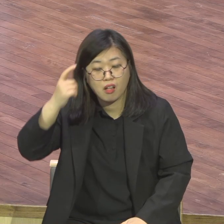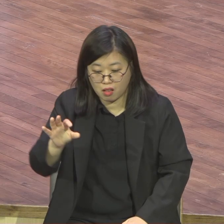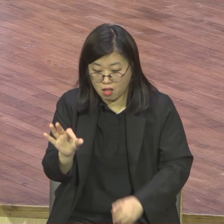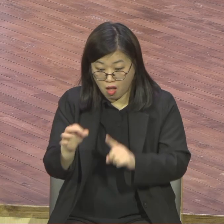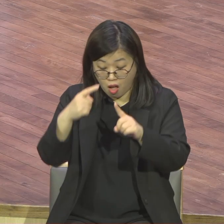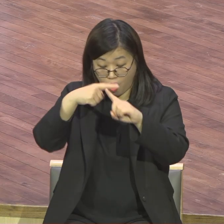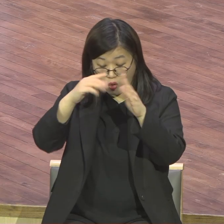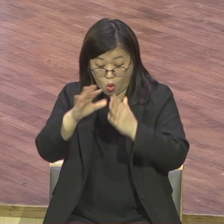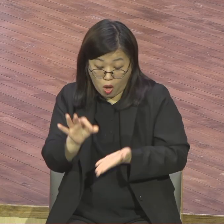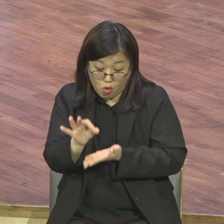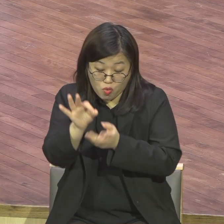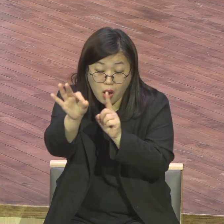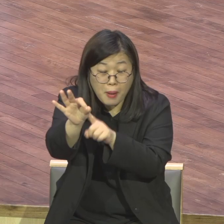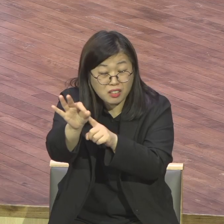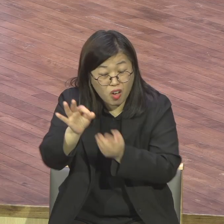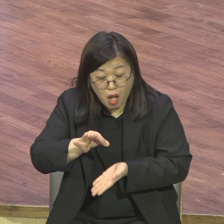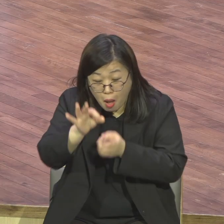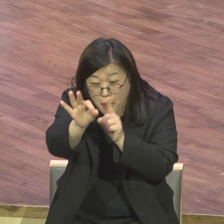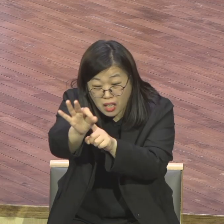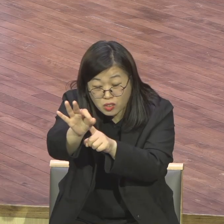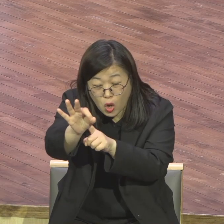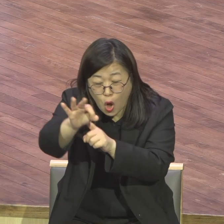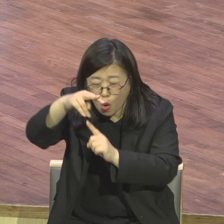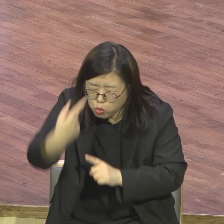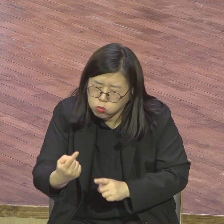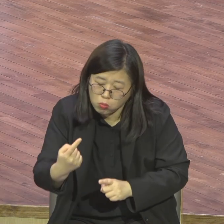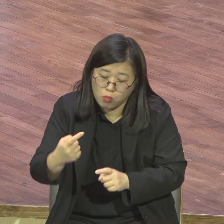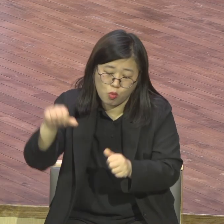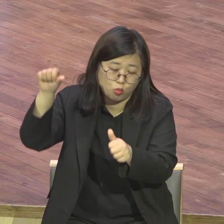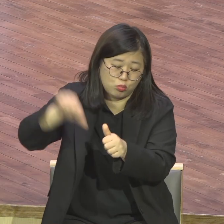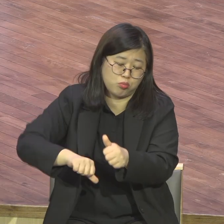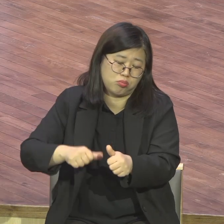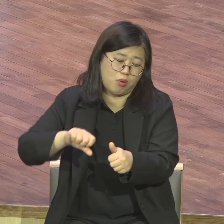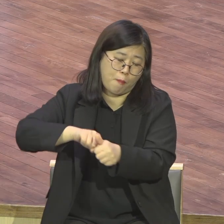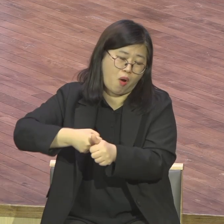제가 이렇게 사역하면 신앙생활에서 느낀 게 뭐냐면 올인이냐 아니냐